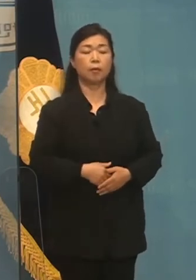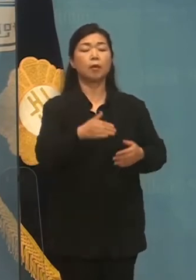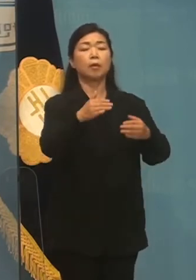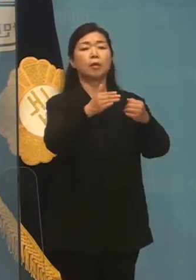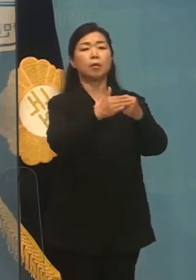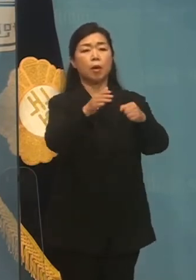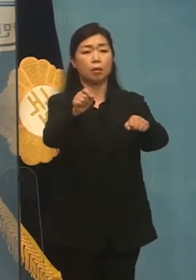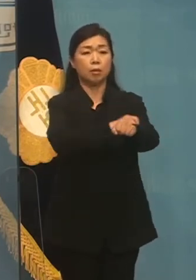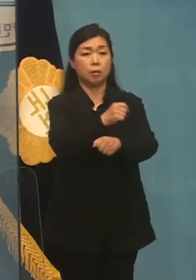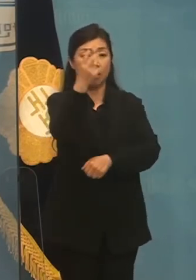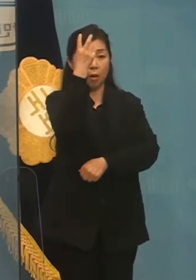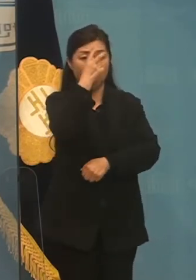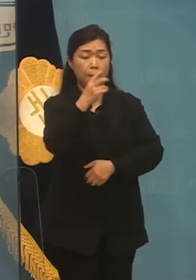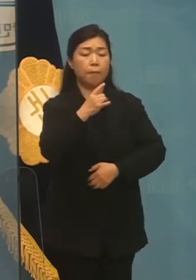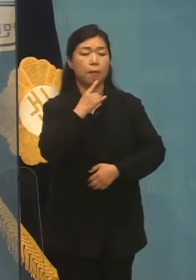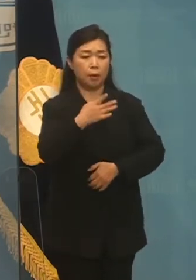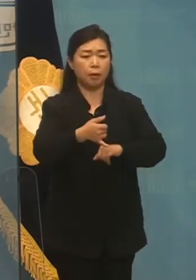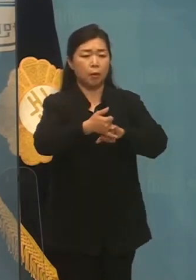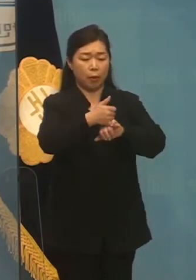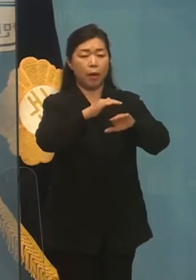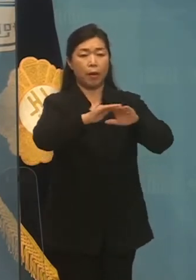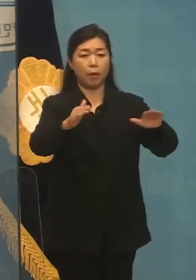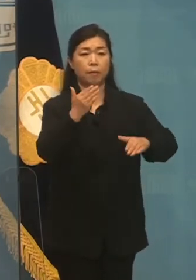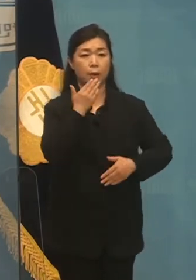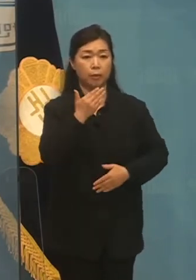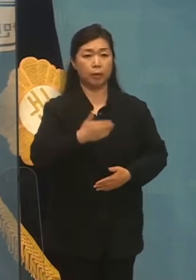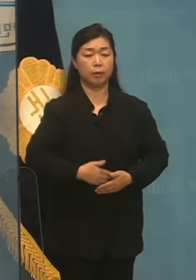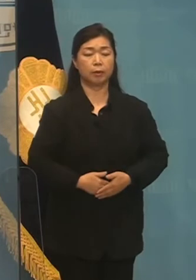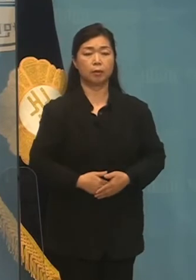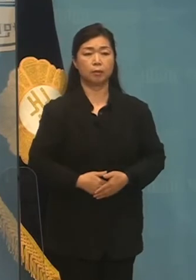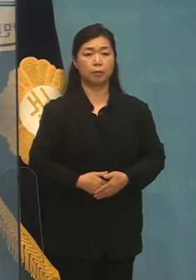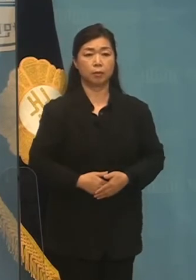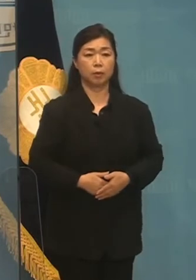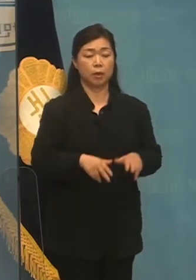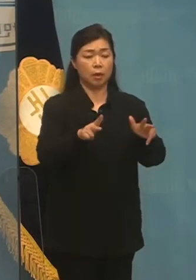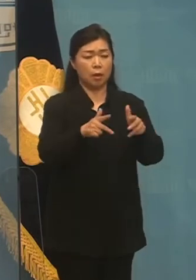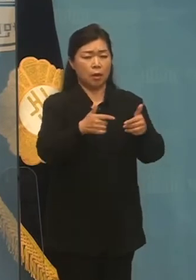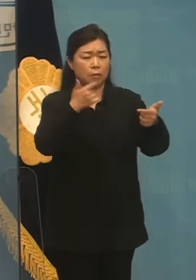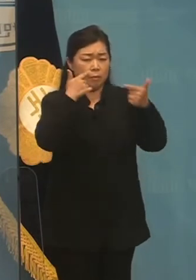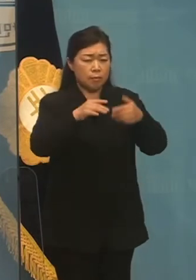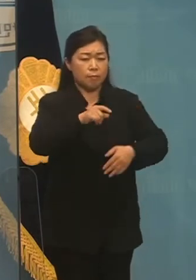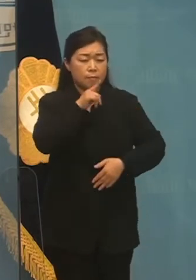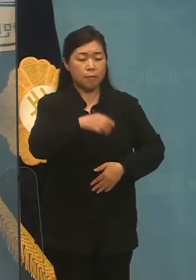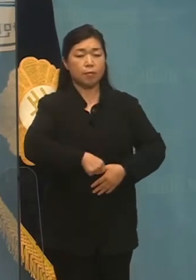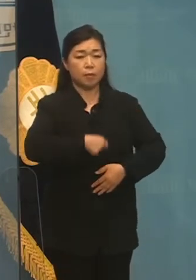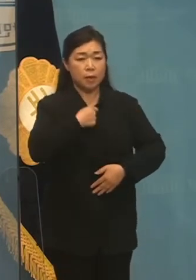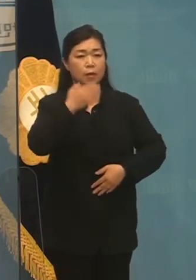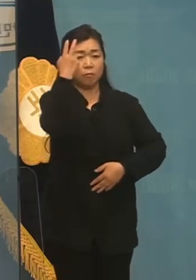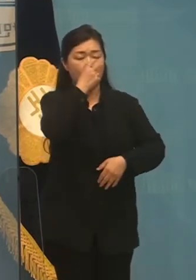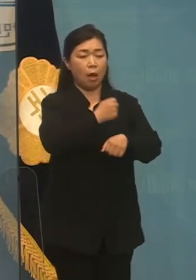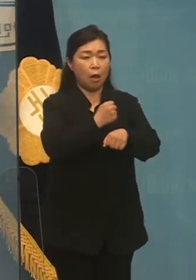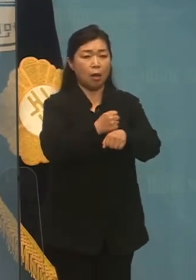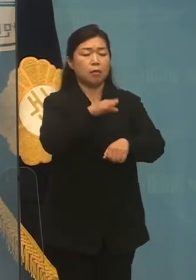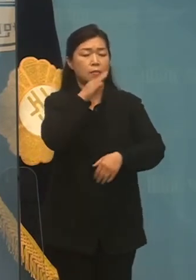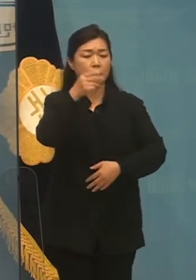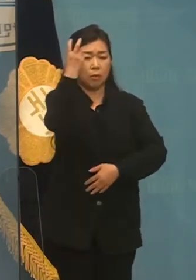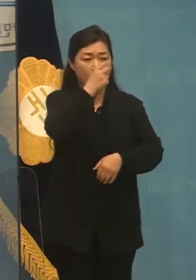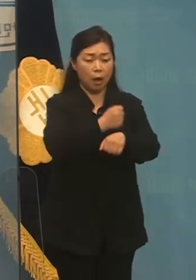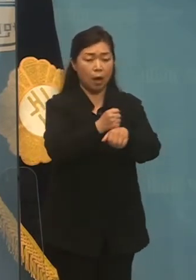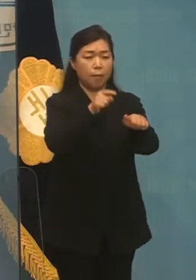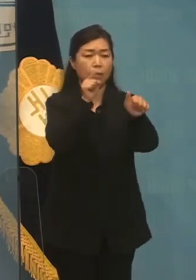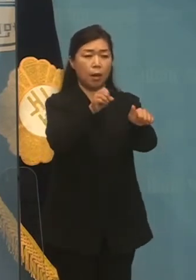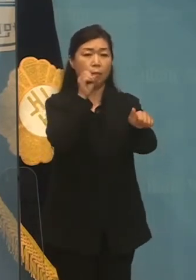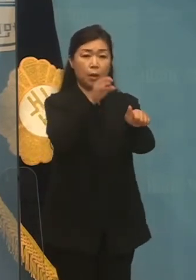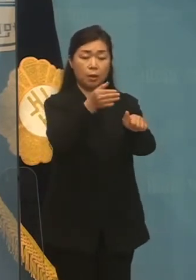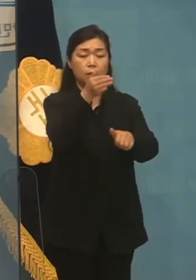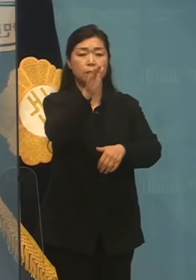그렇기에 특검만이 다릅니다. 이 정권으로 수없이 들어온 진실 규명, 철저 수사가 결국 용두삼위로 끝났음을